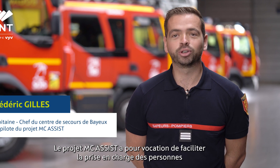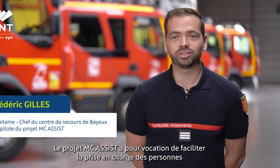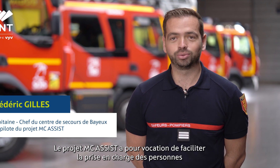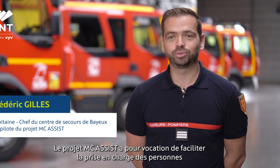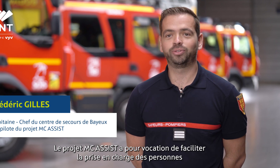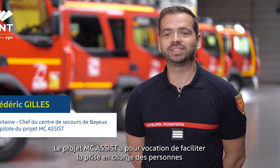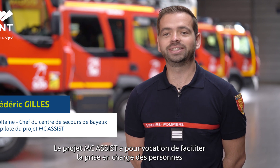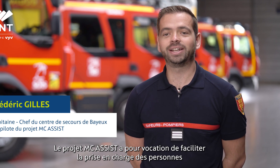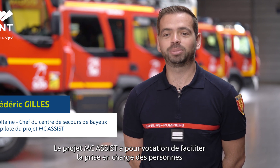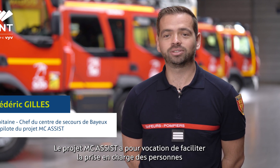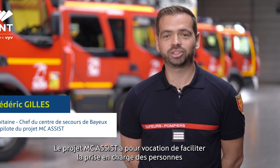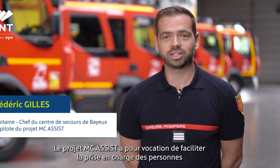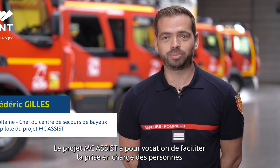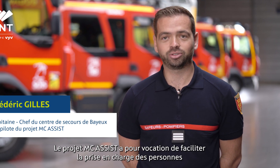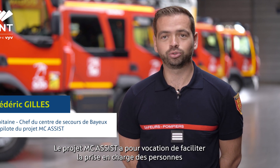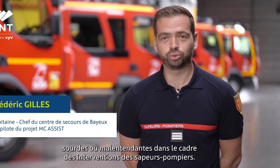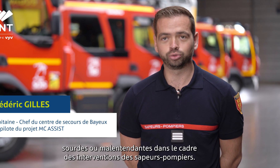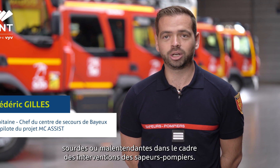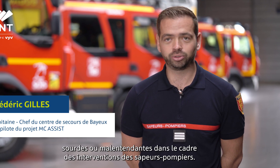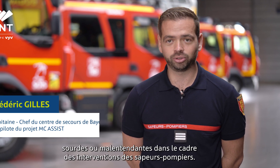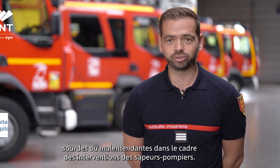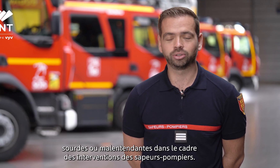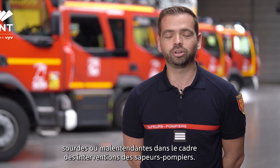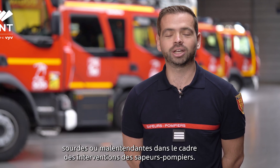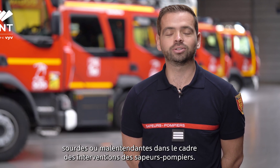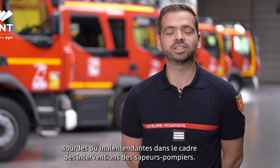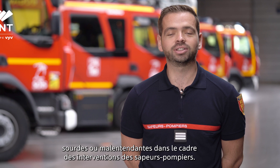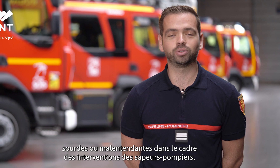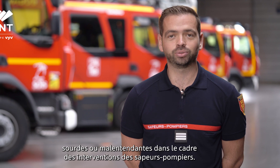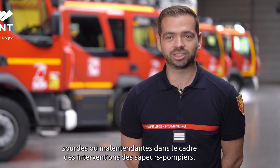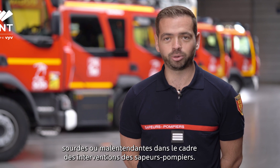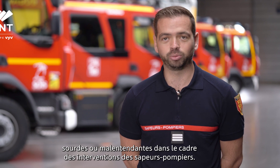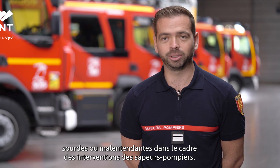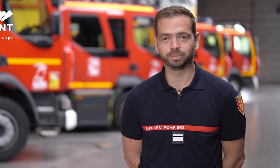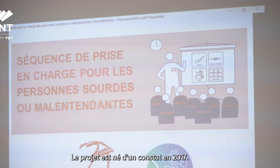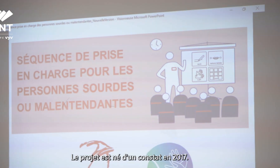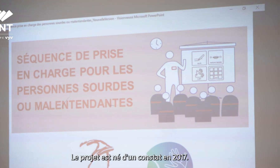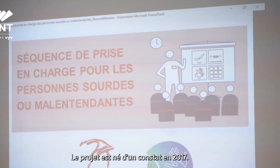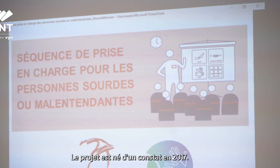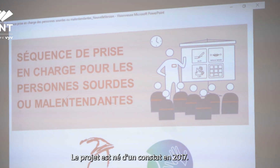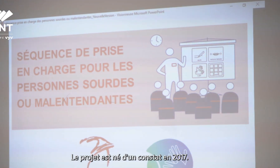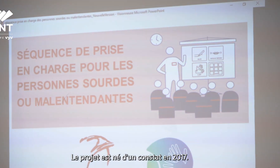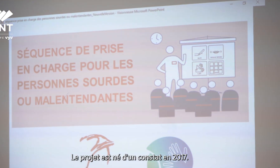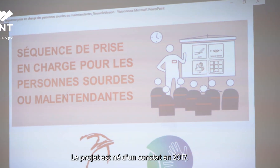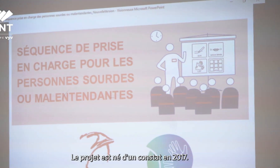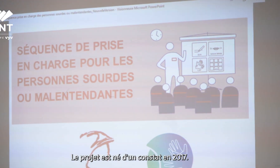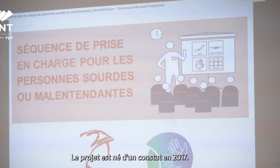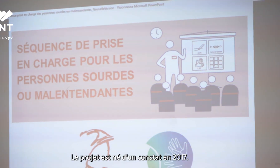vocation de faciliter la prise en charge des personnes sourdes ou malentendantes dans le cadre des interventions des sapeurs-pompiers. Le projet est né d'un constat, en